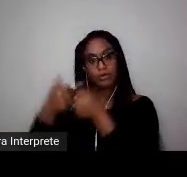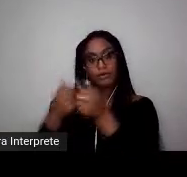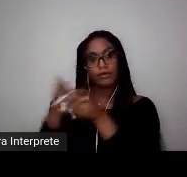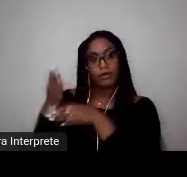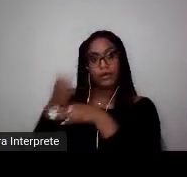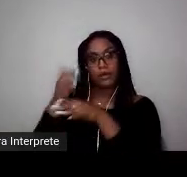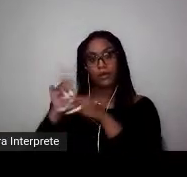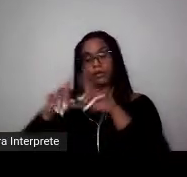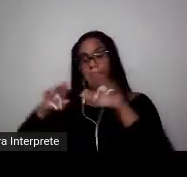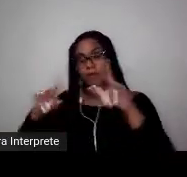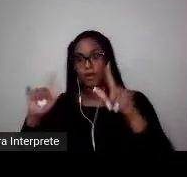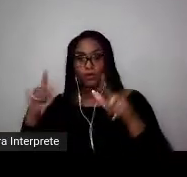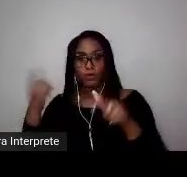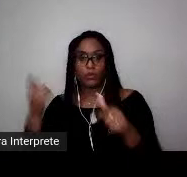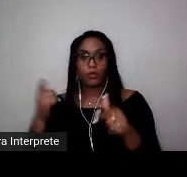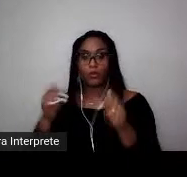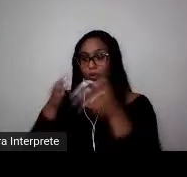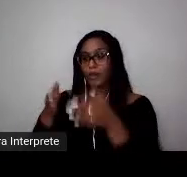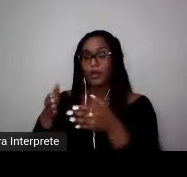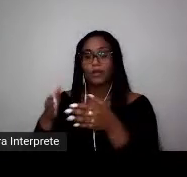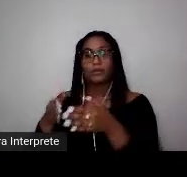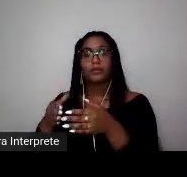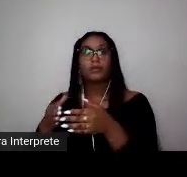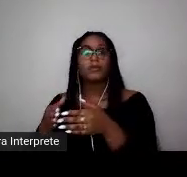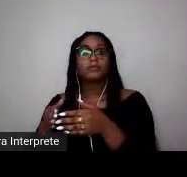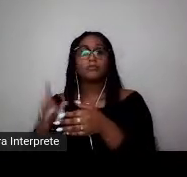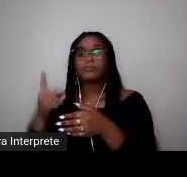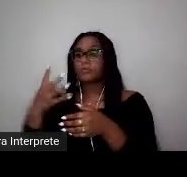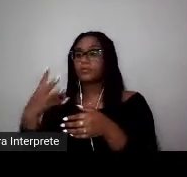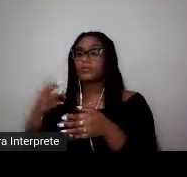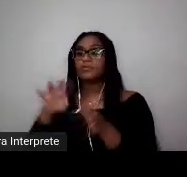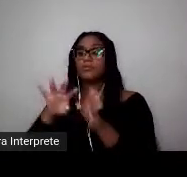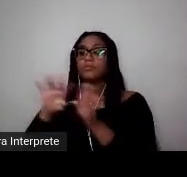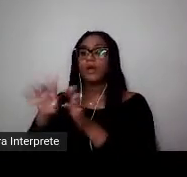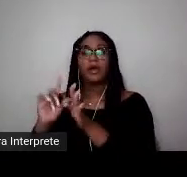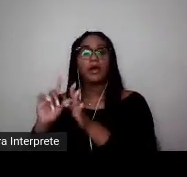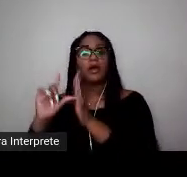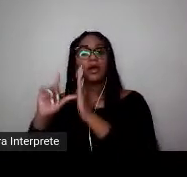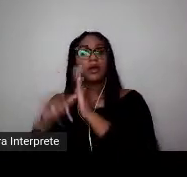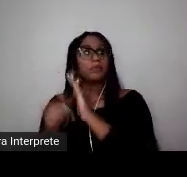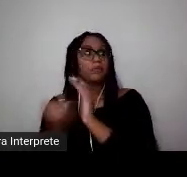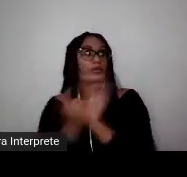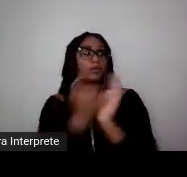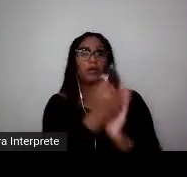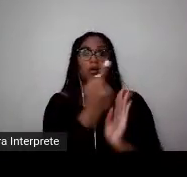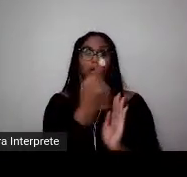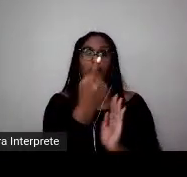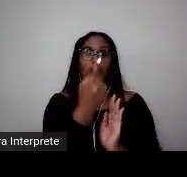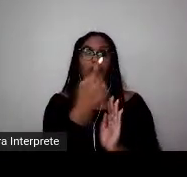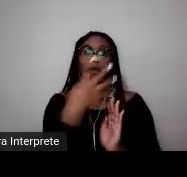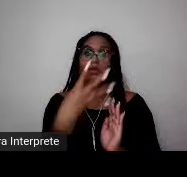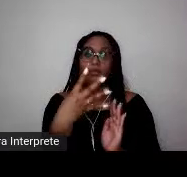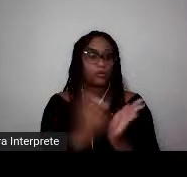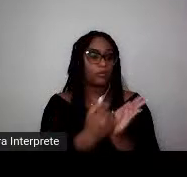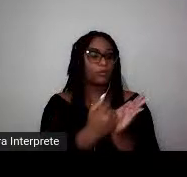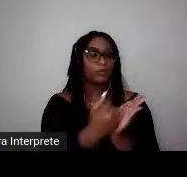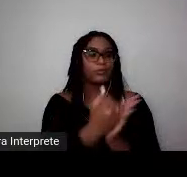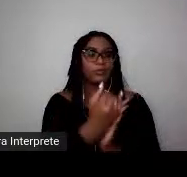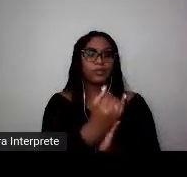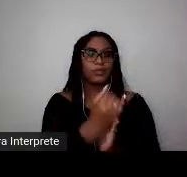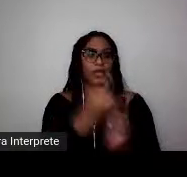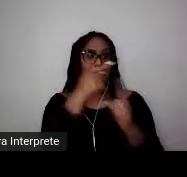esportivas, e depois de 14 de abril de 1941, desculpa, quando as mulheres brasileiras foram terminantemente